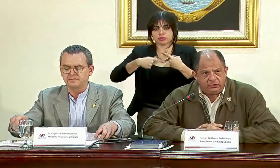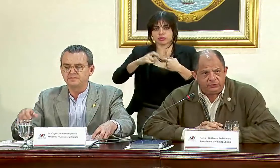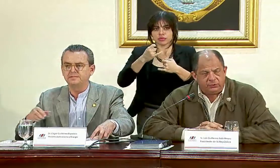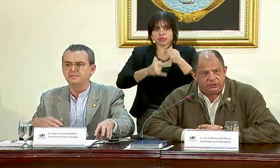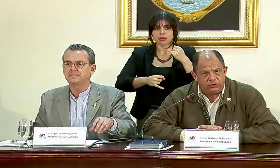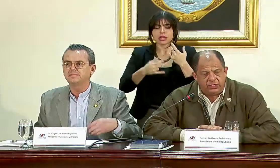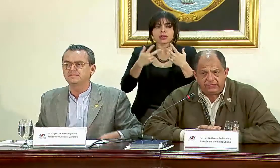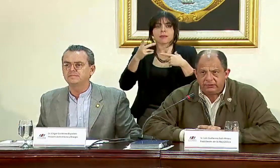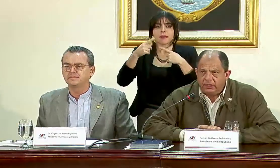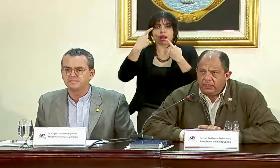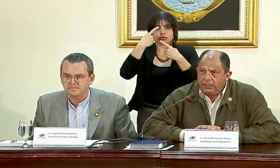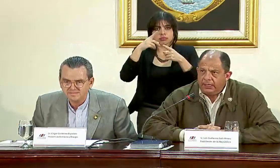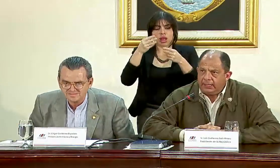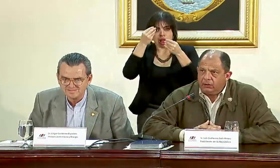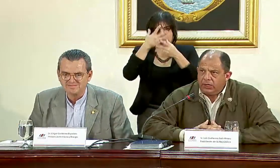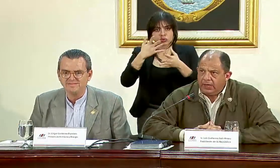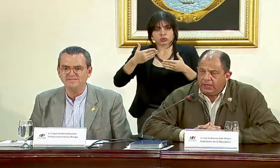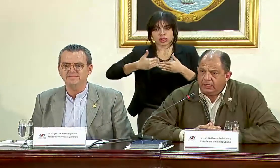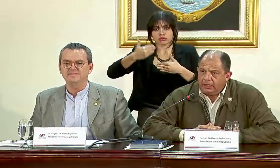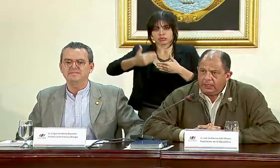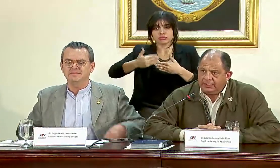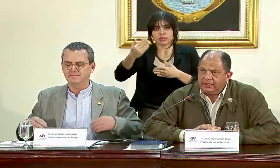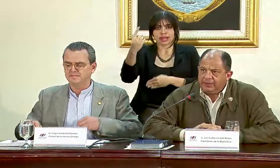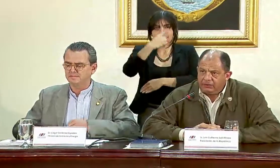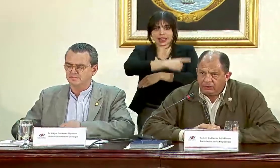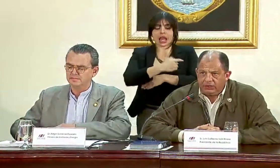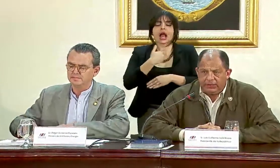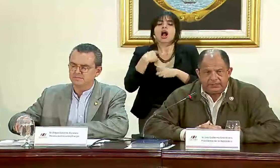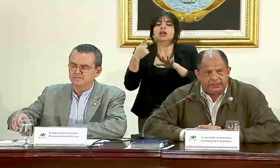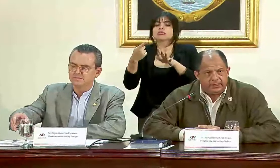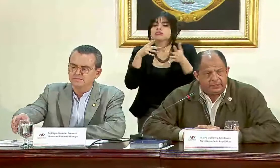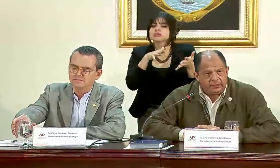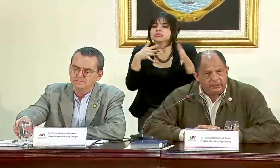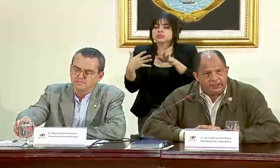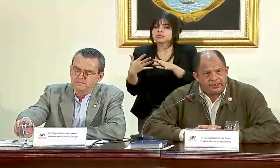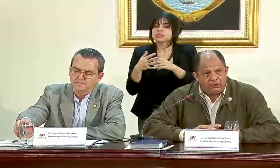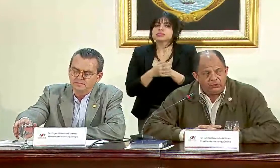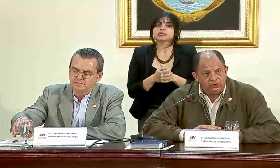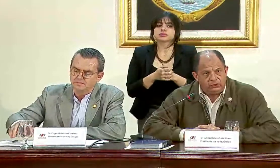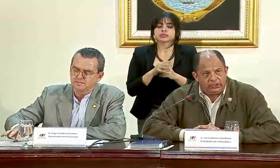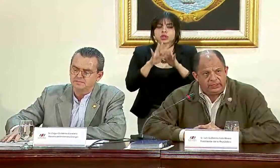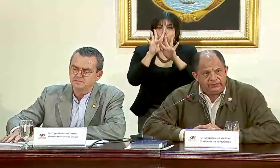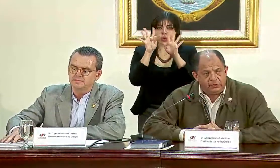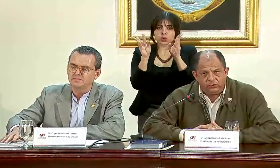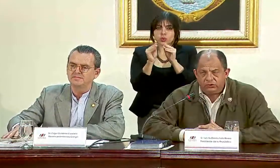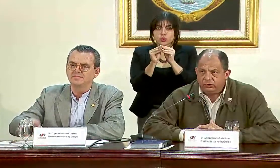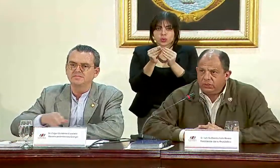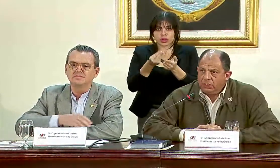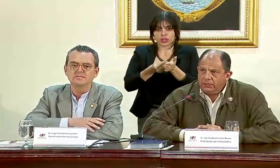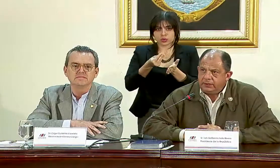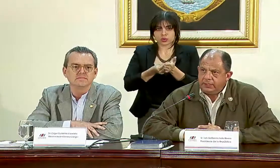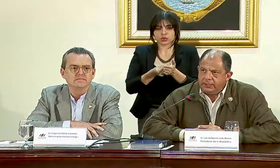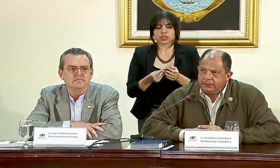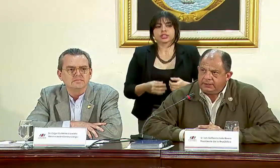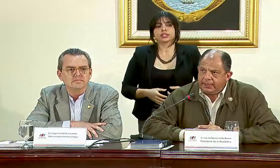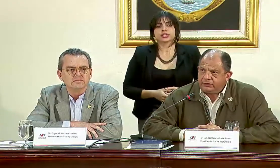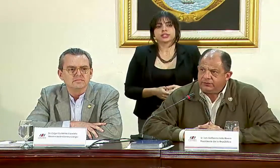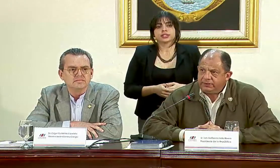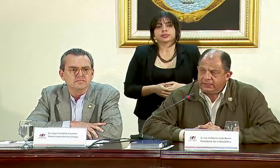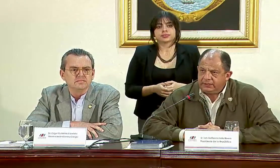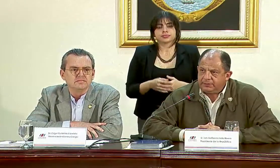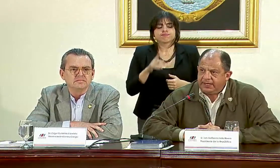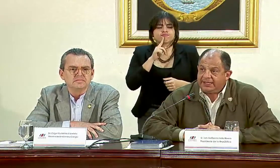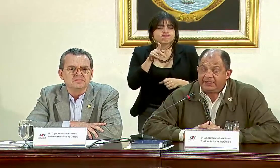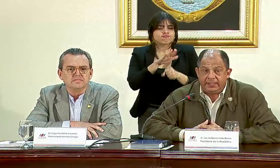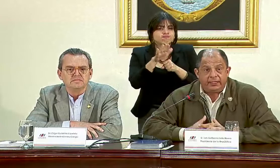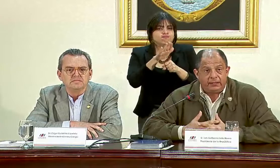anunciados en los próximos días, y hay una estimación de que ese conjunto de recursos serán